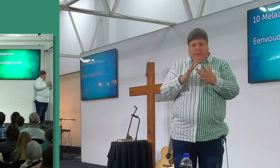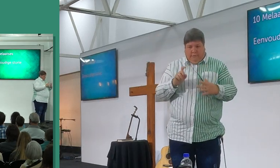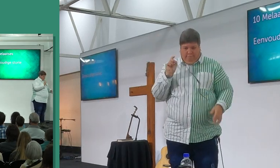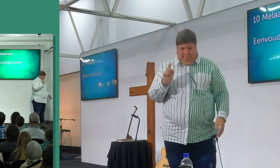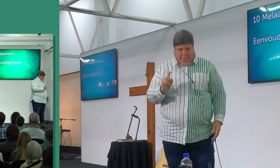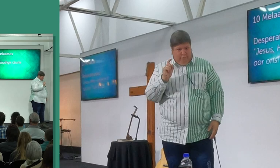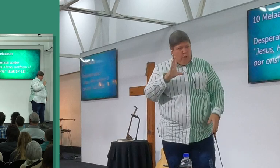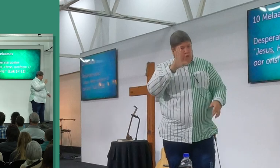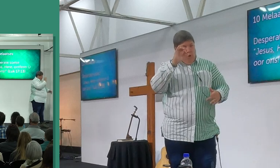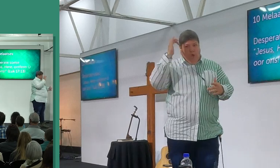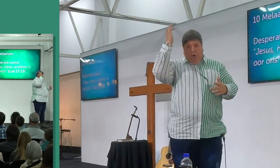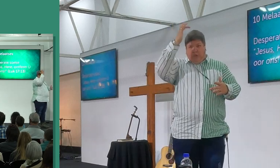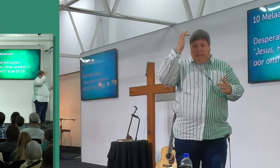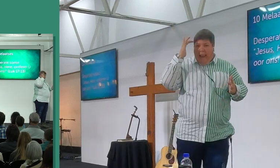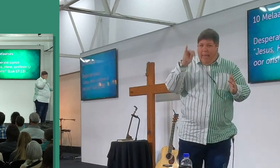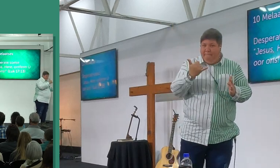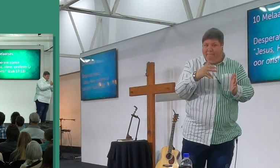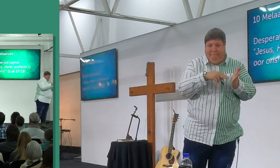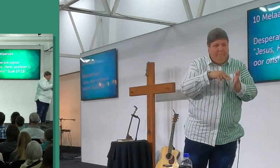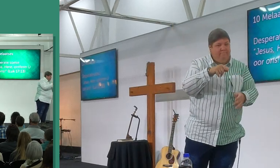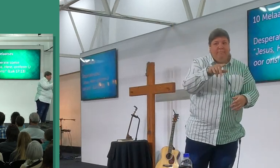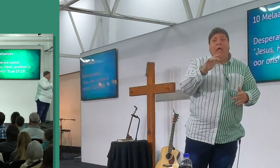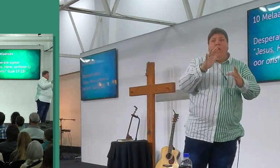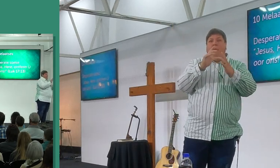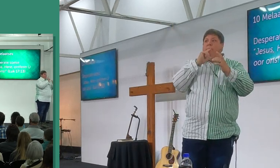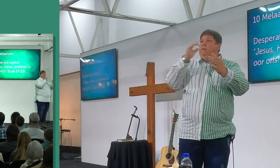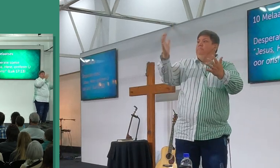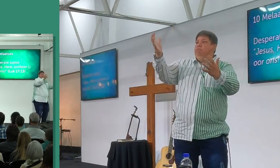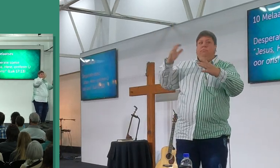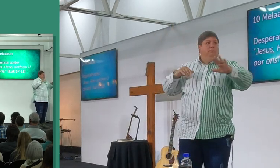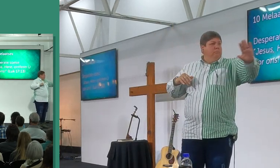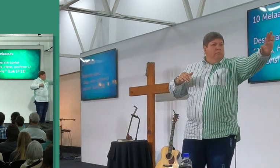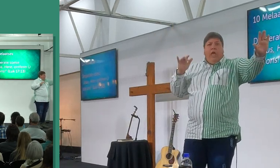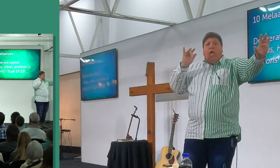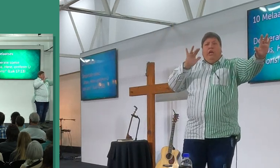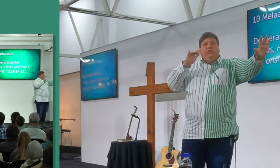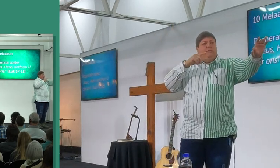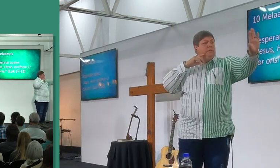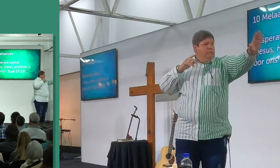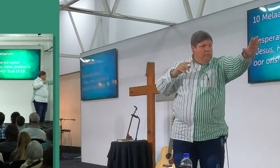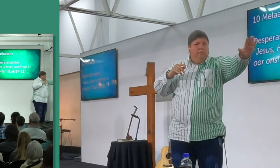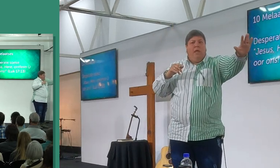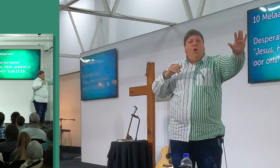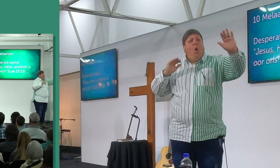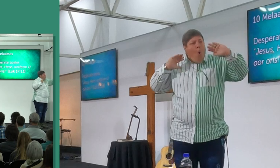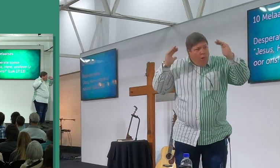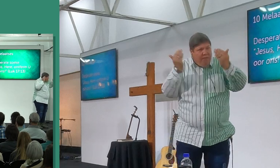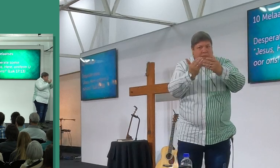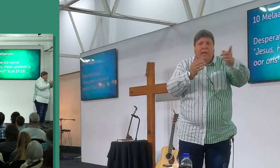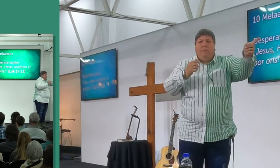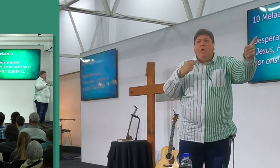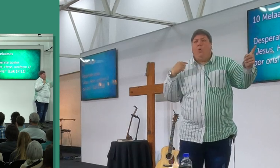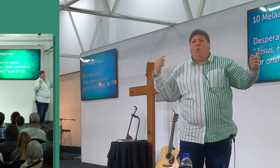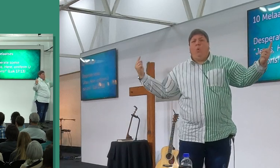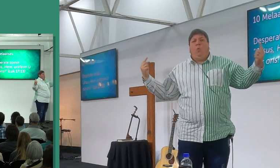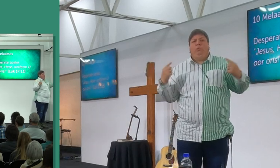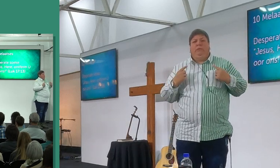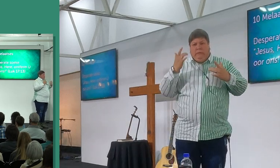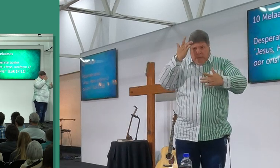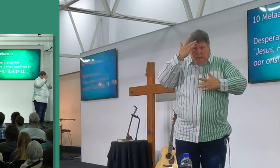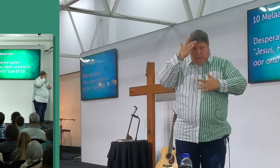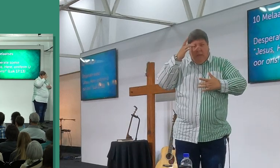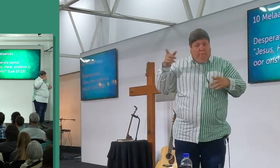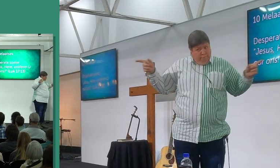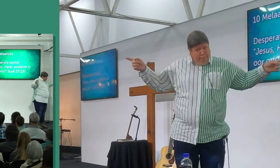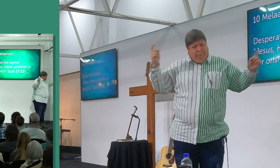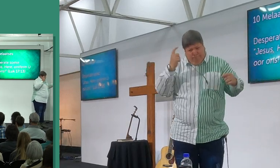pat terug, jylle slem toe, en dan sien ons, hierdie manne kom na Jesus toe, en hulle roep, hierdie melaatse man hulle roep, Jesus heren, ontverm hier oor ons, met handen, waar hulle